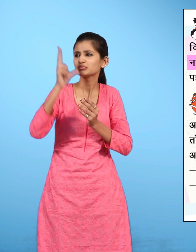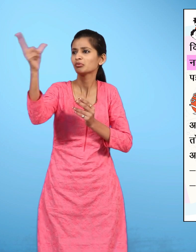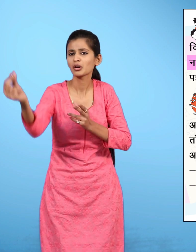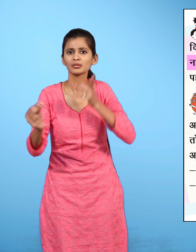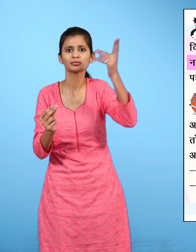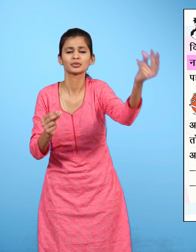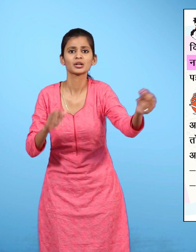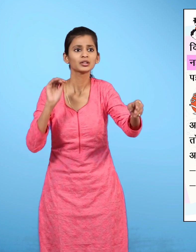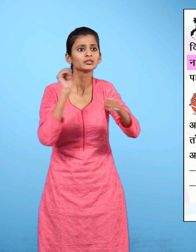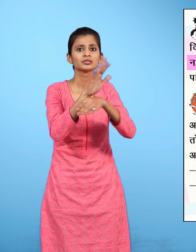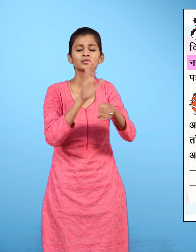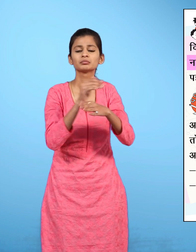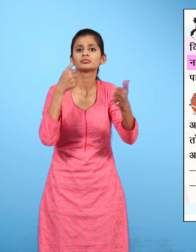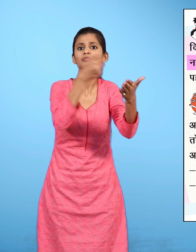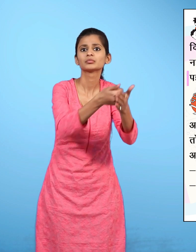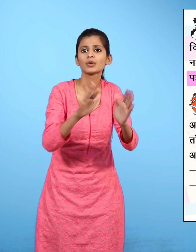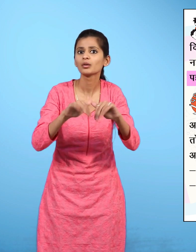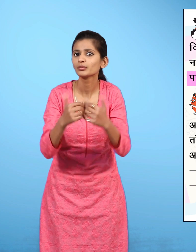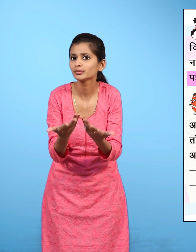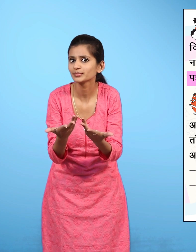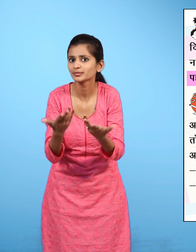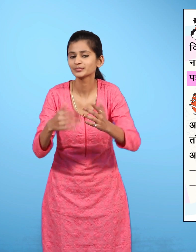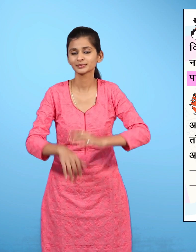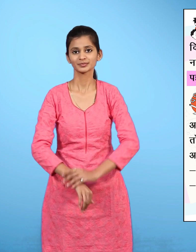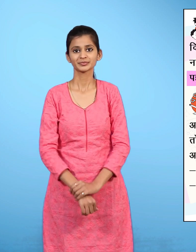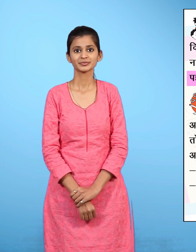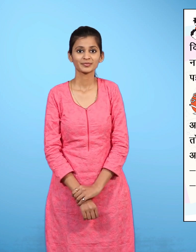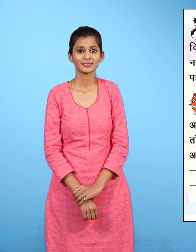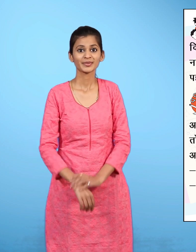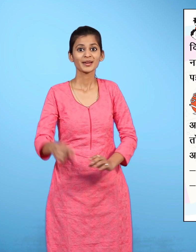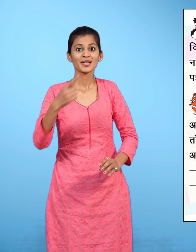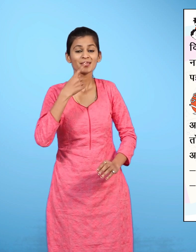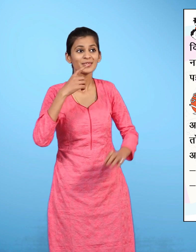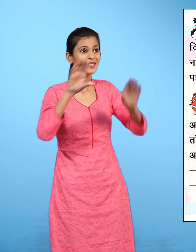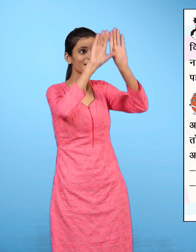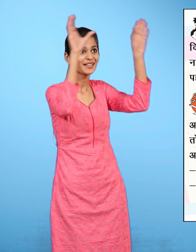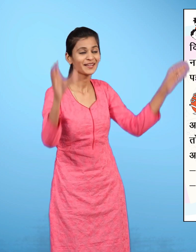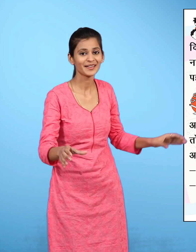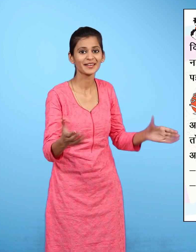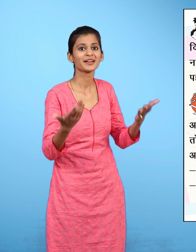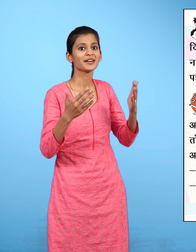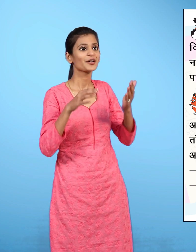दूर जगाओं पर चिठीयां कैसे पहुँचती थी? डाक घर की सैर